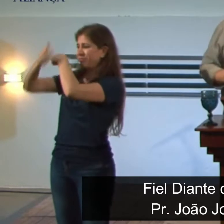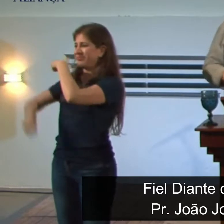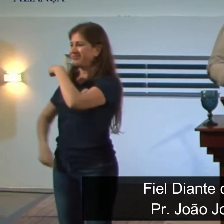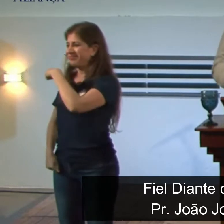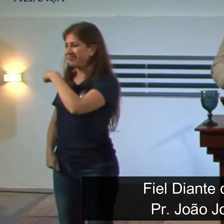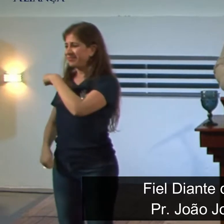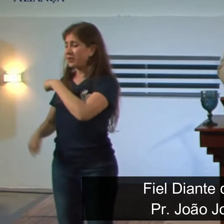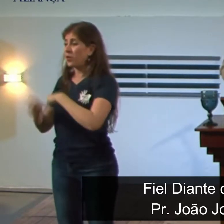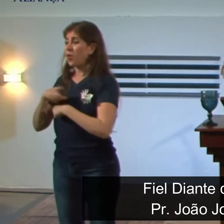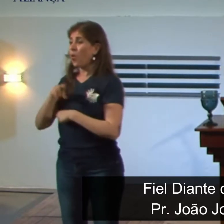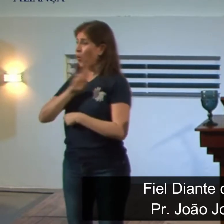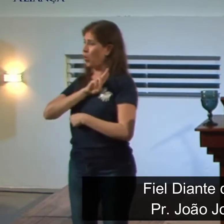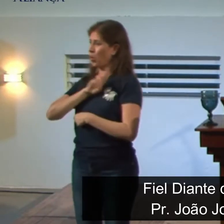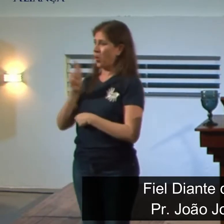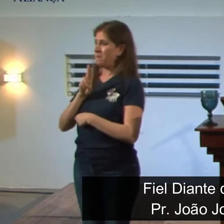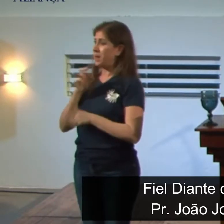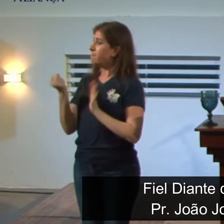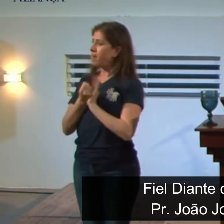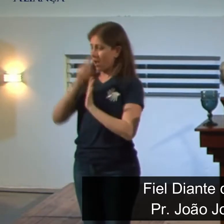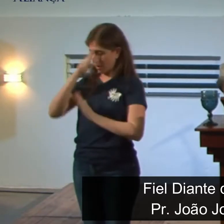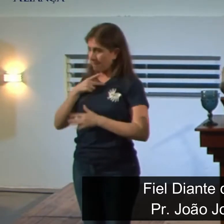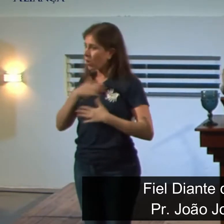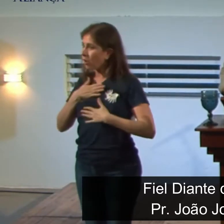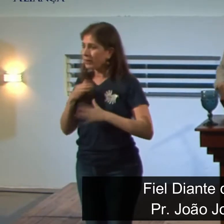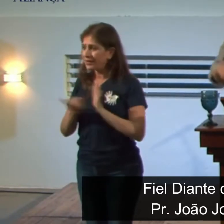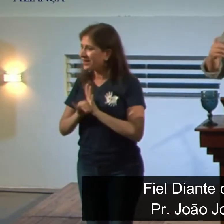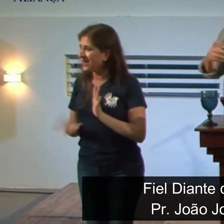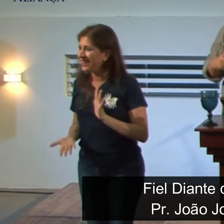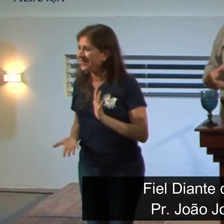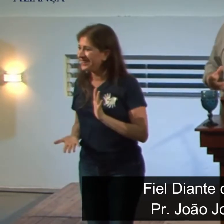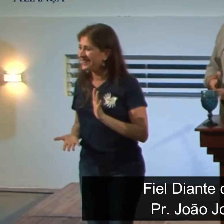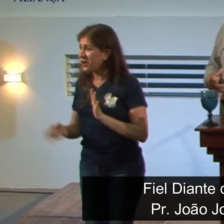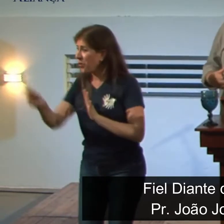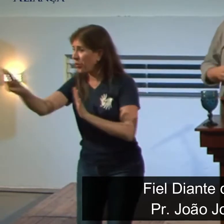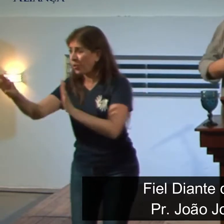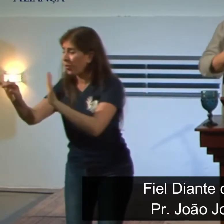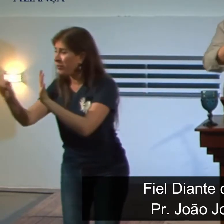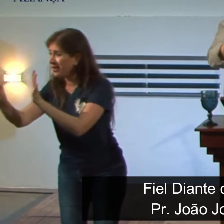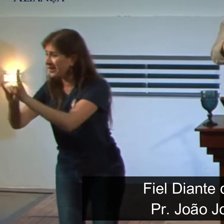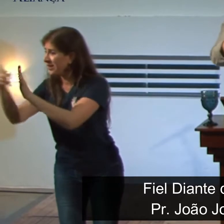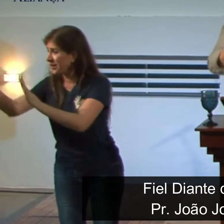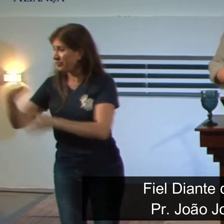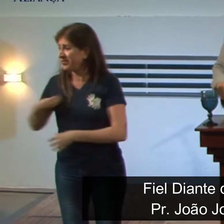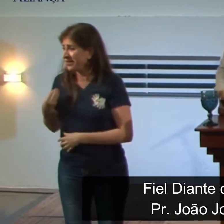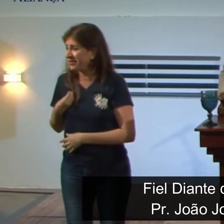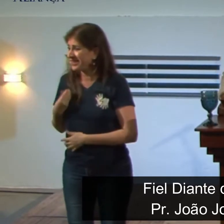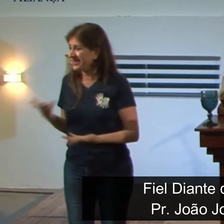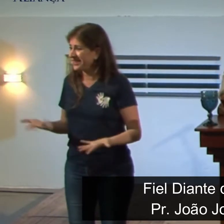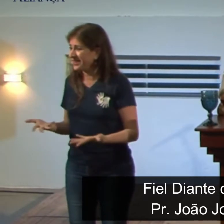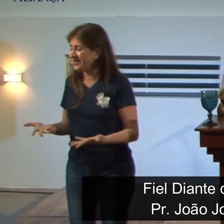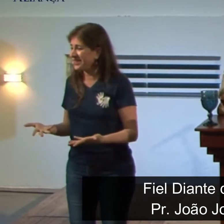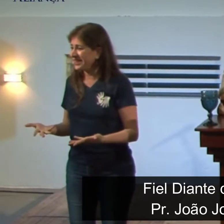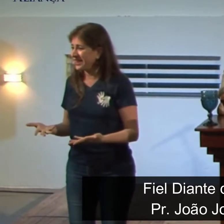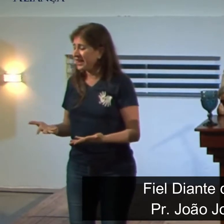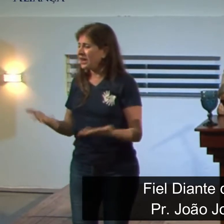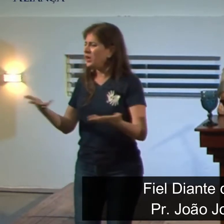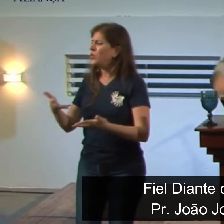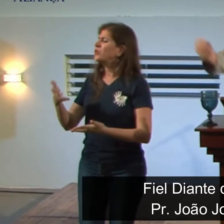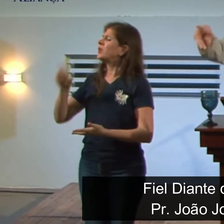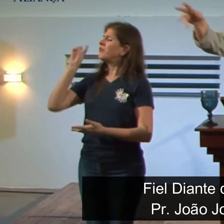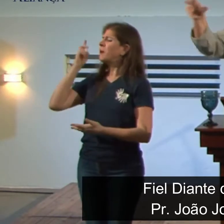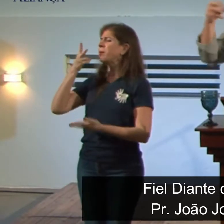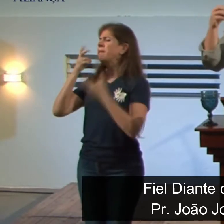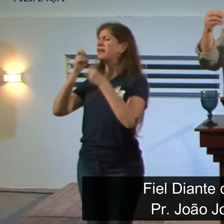marca a pessoa, nome. Inclusive, nessa época do Antigo Oriente, você pode perceber que hoje, muitas vezes, não leva isso em consideração.